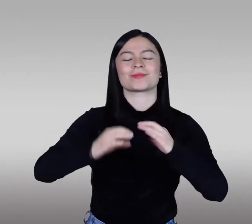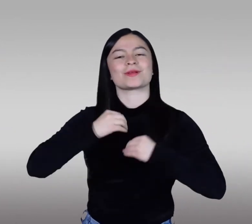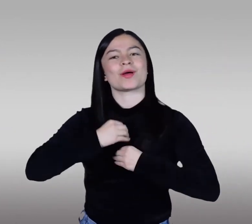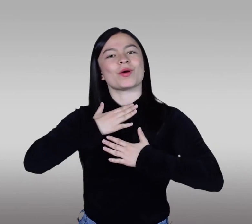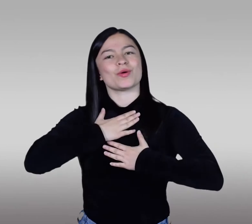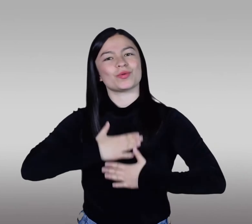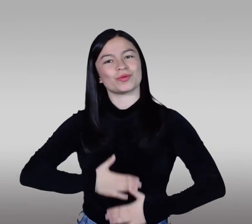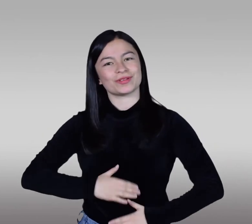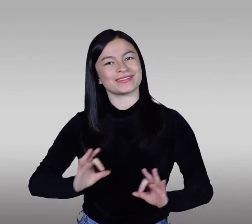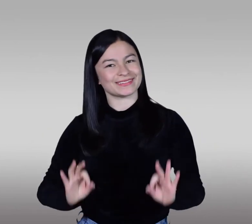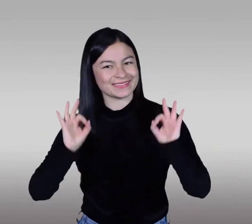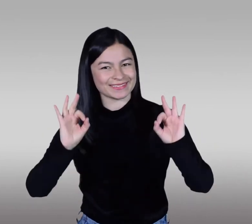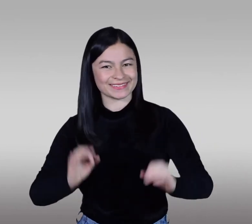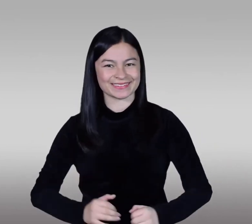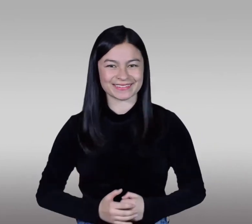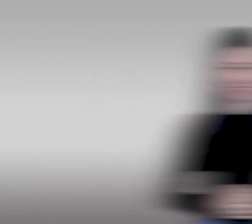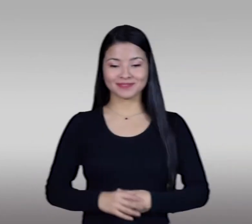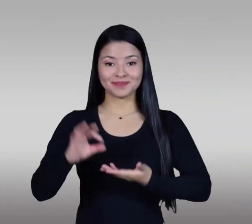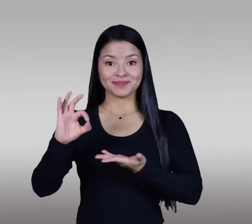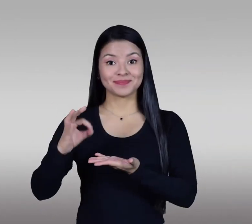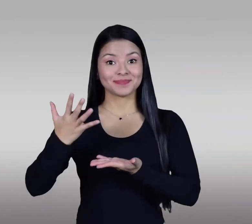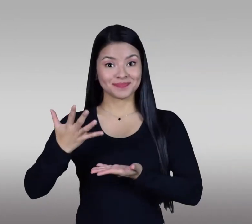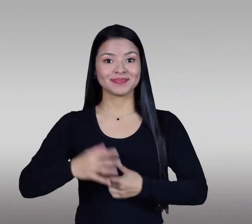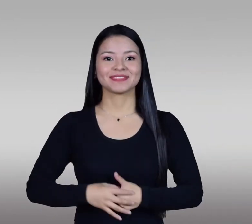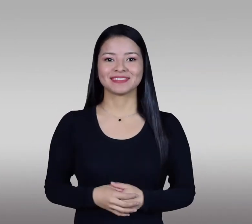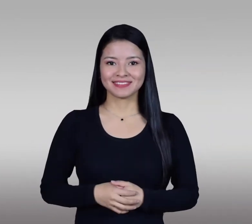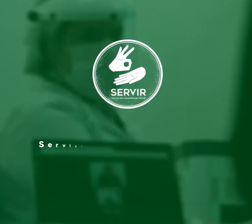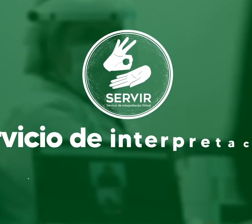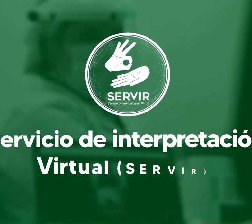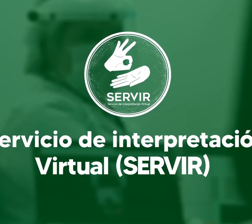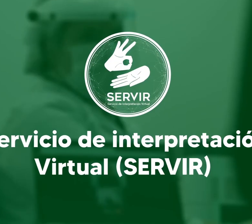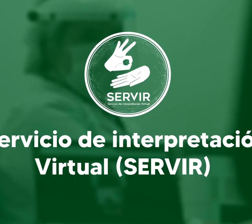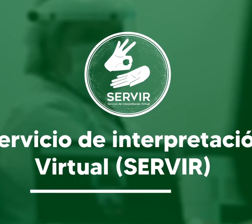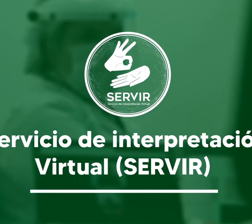con criterios de calidad. Servicio de interpretación virtual. Servir.